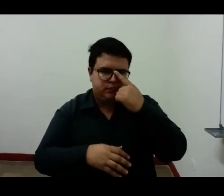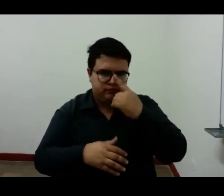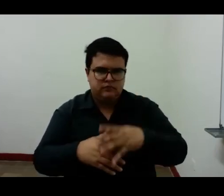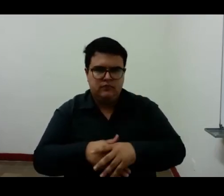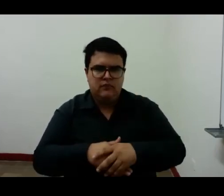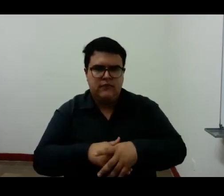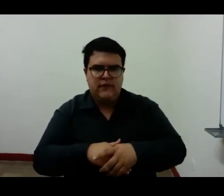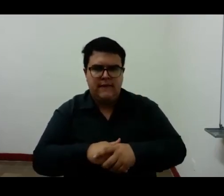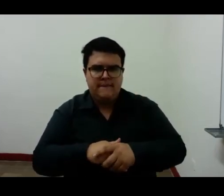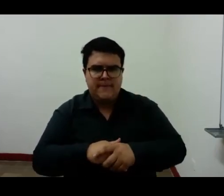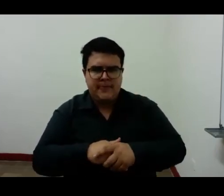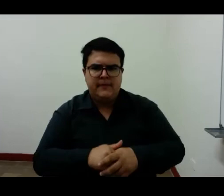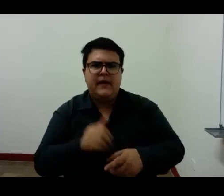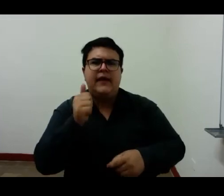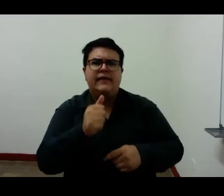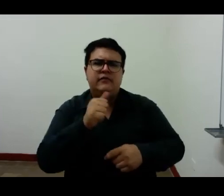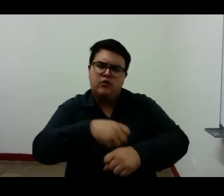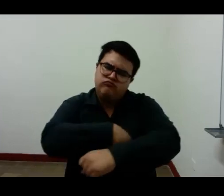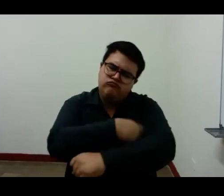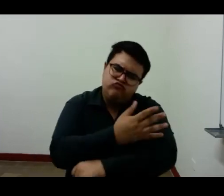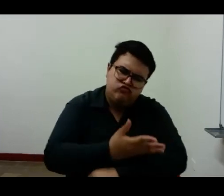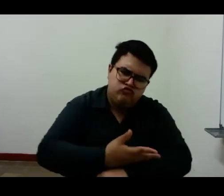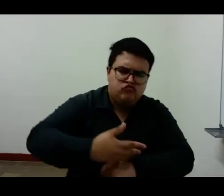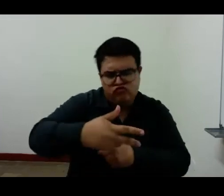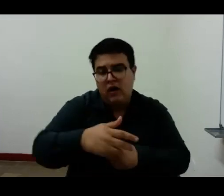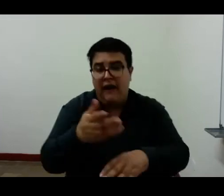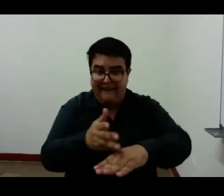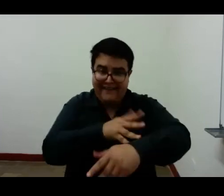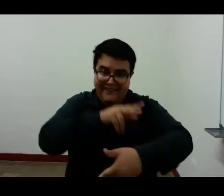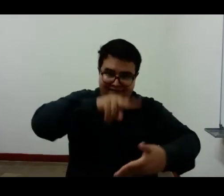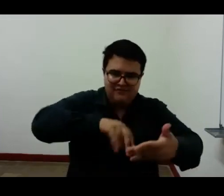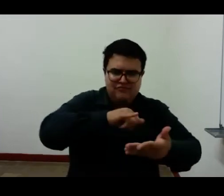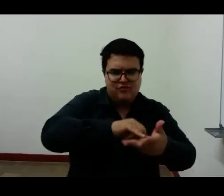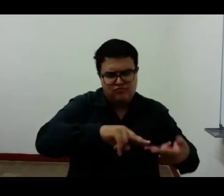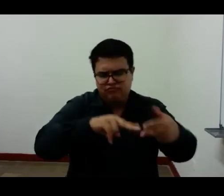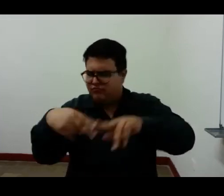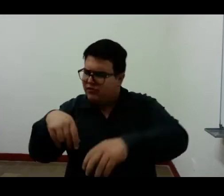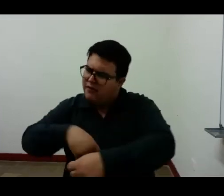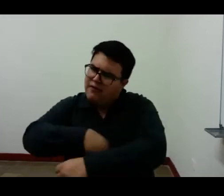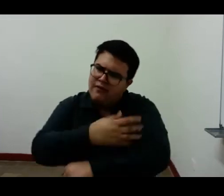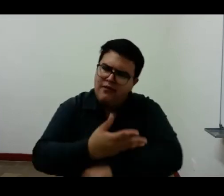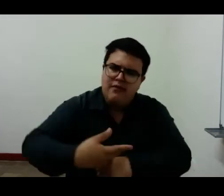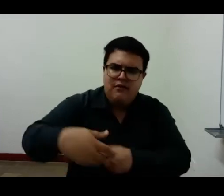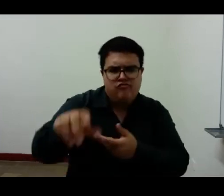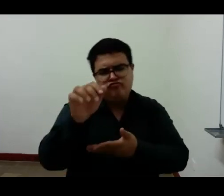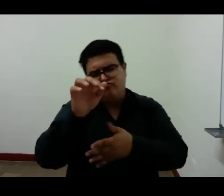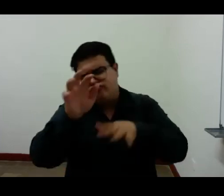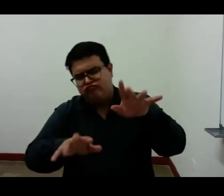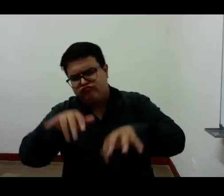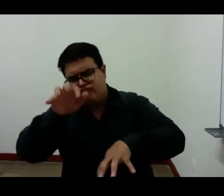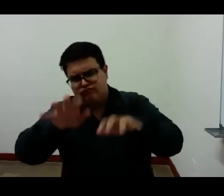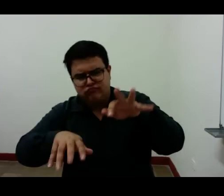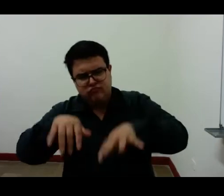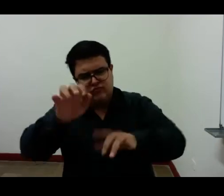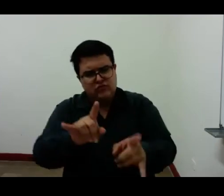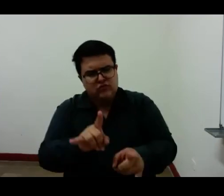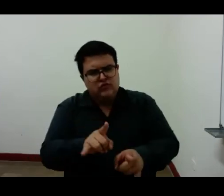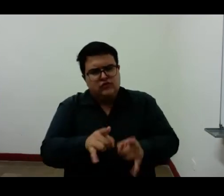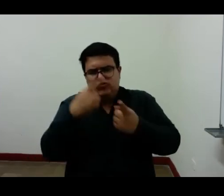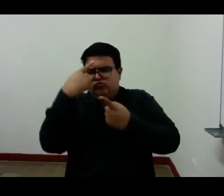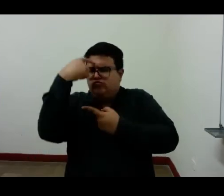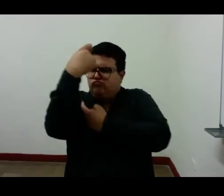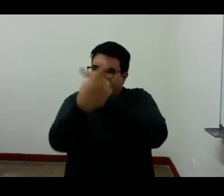no escribe poemas como los heterónimos sino que escribe la prose de sus días